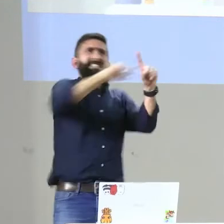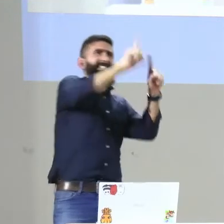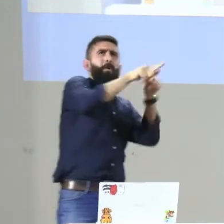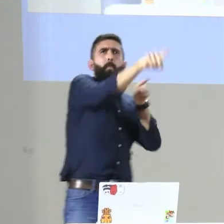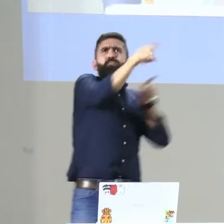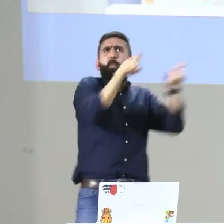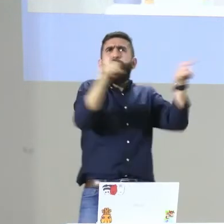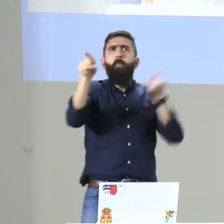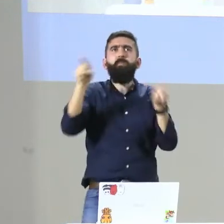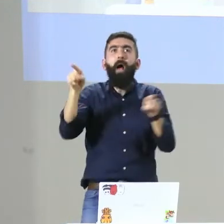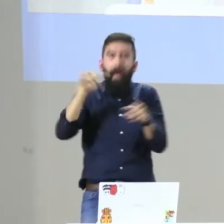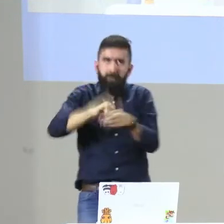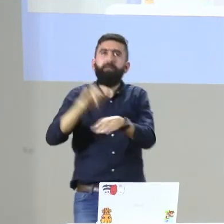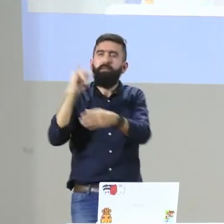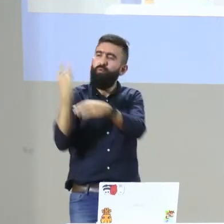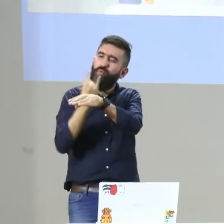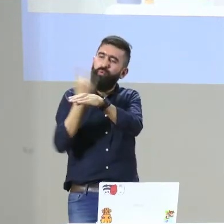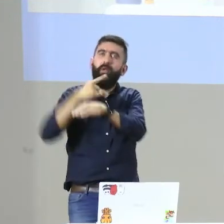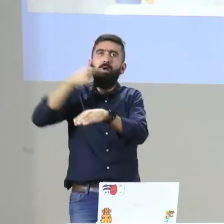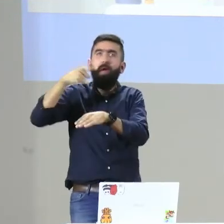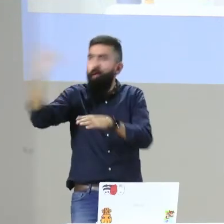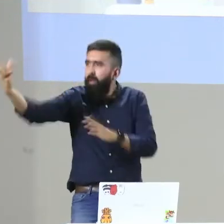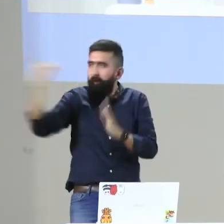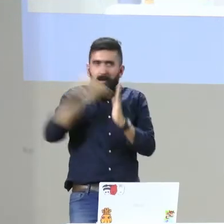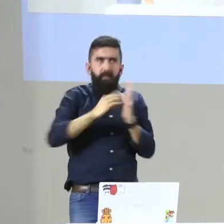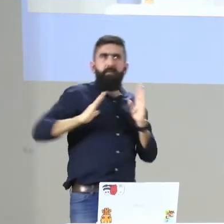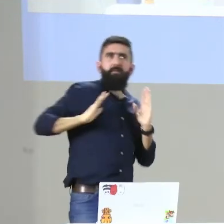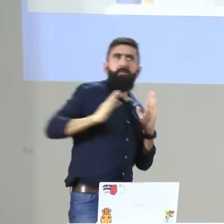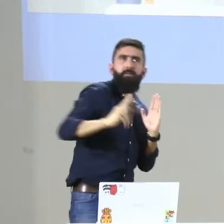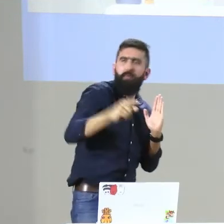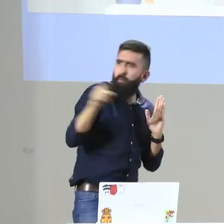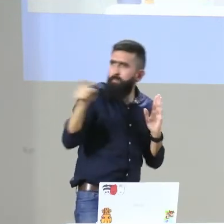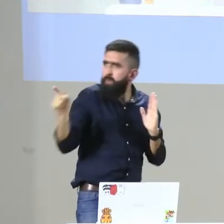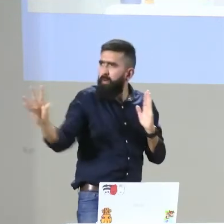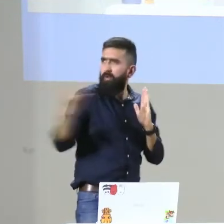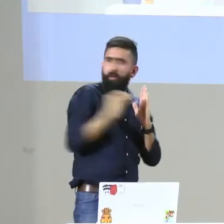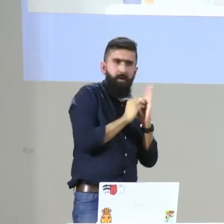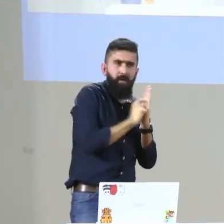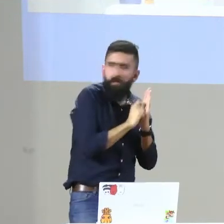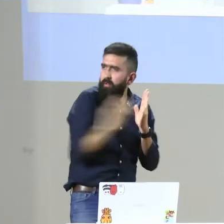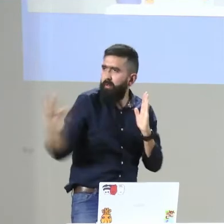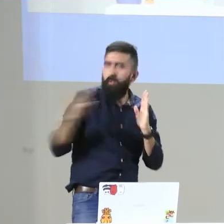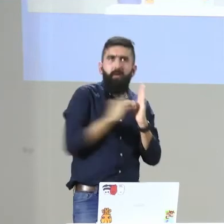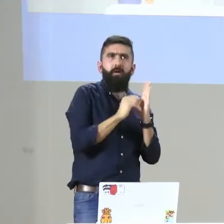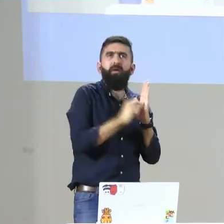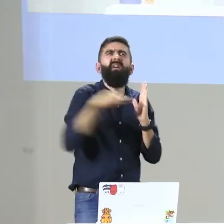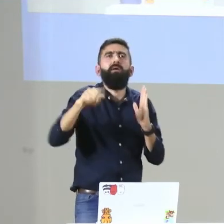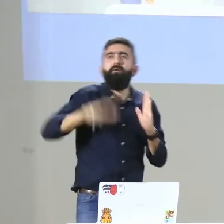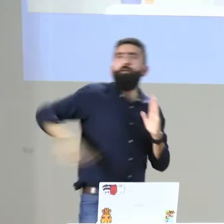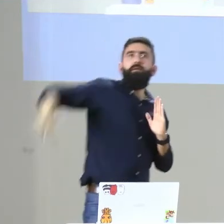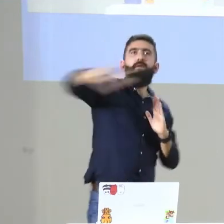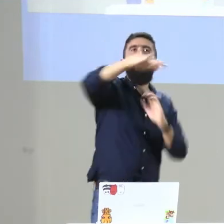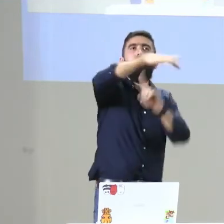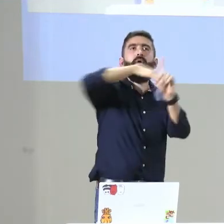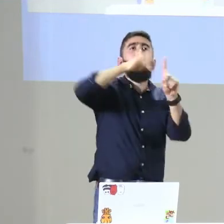persona me dice, no, mira, que es que yo no seño, sino que yo soy, yo más bien hago uso de la lengua oral. Entonces, es ahí donde empezamos a hacer una